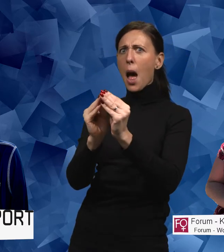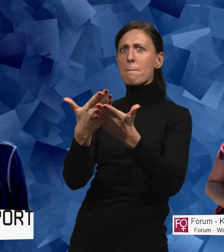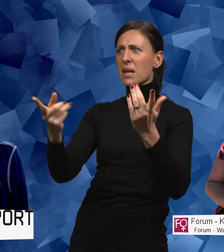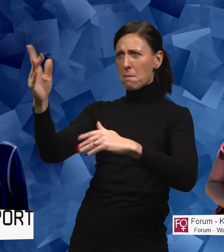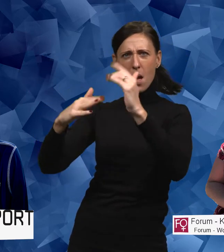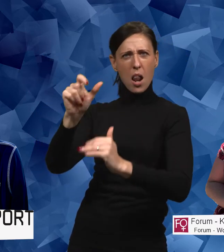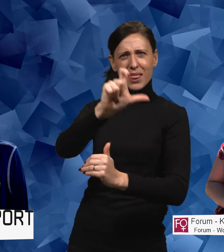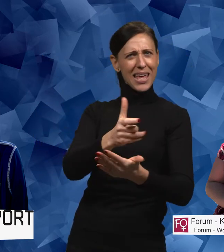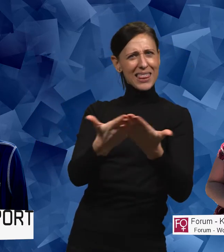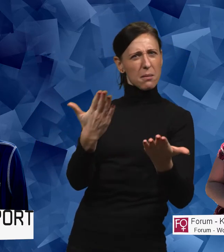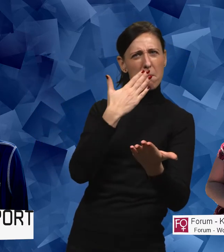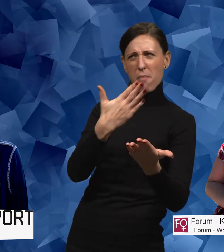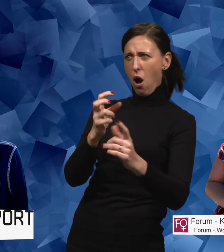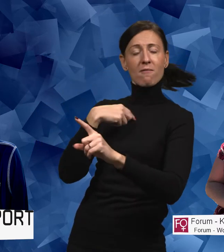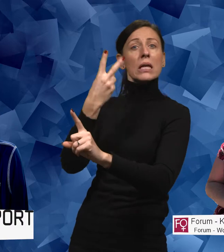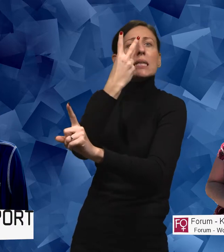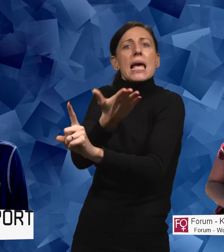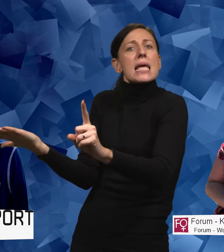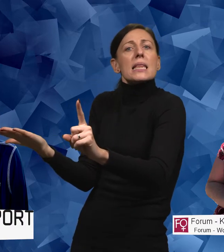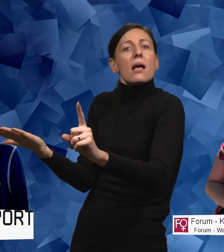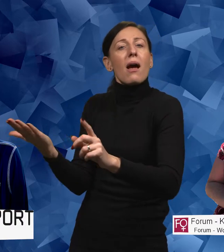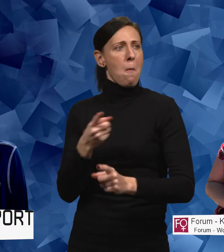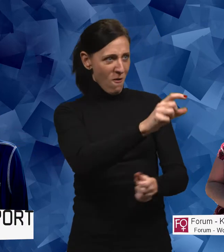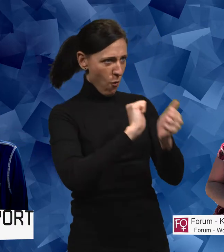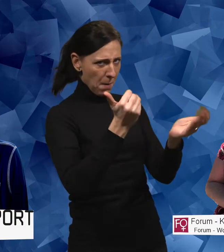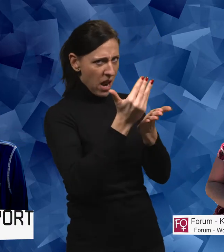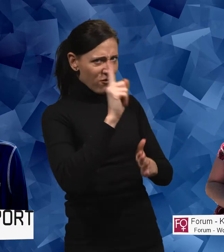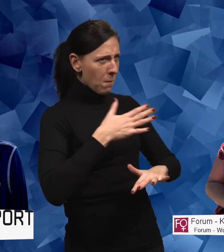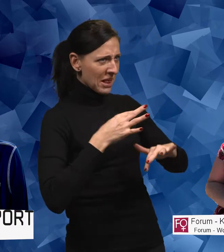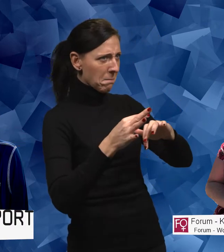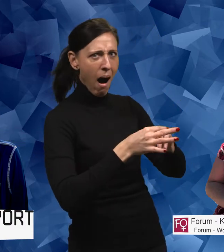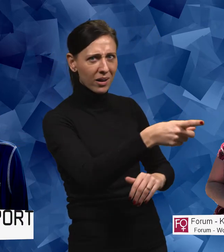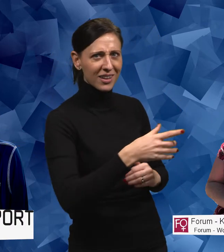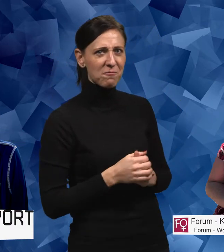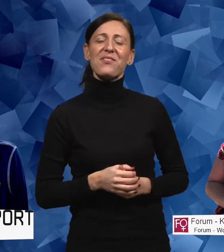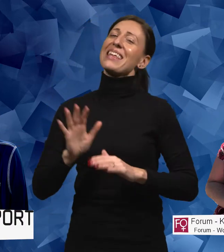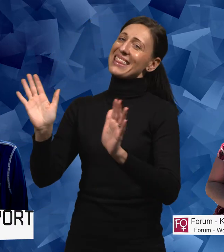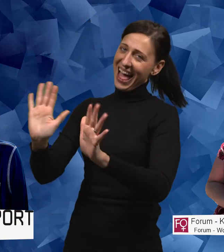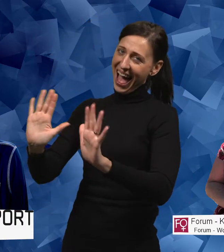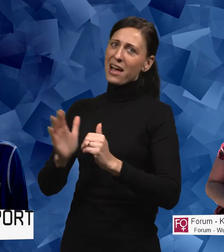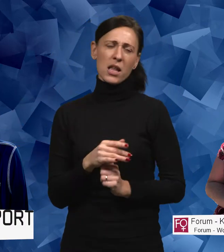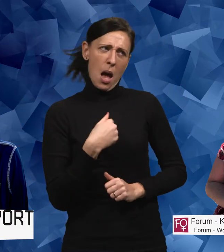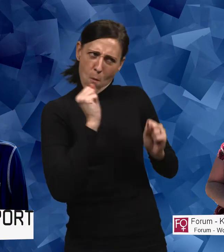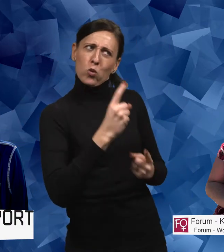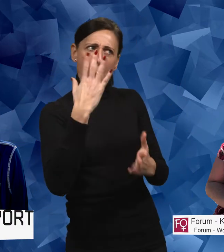inte är som det ska når fram. Berätta inte det här för min man. Nej, precis. Då kommer jag att se att han är fantastisk.